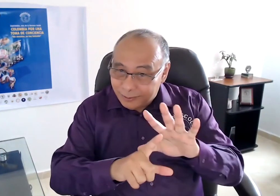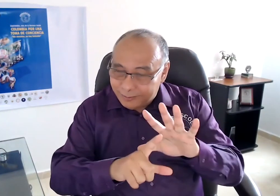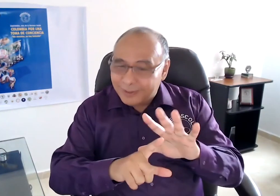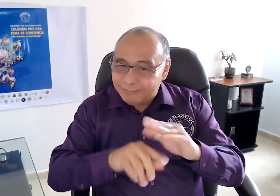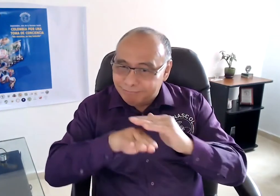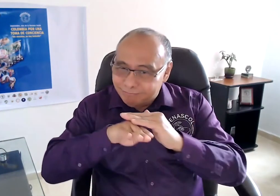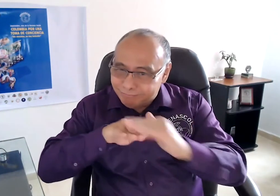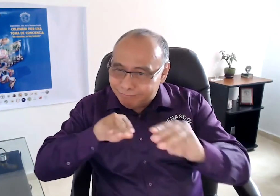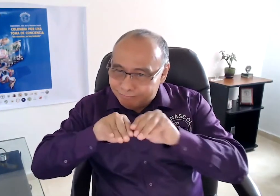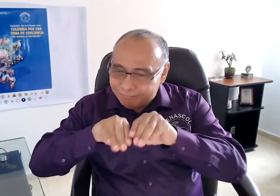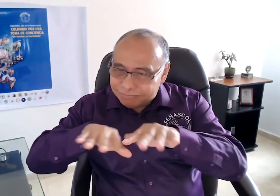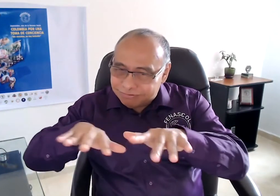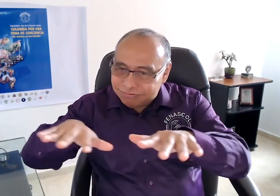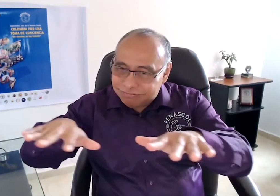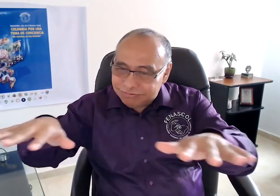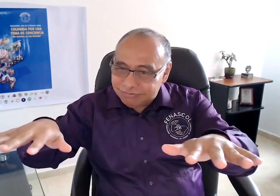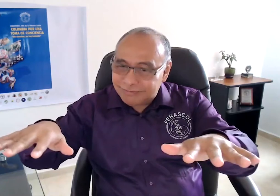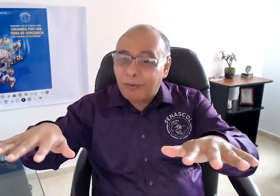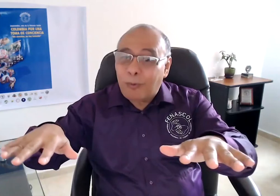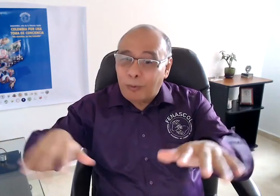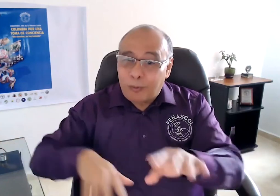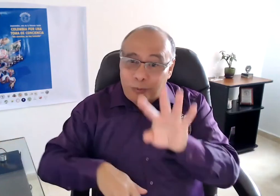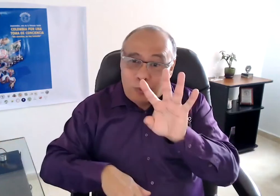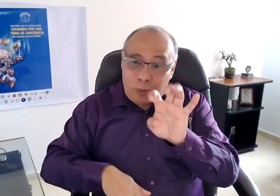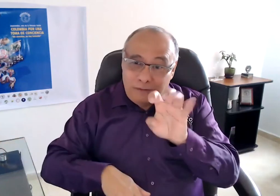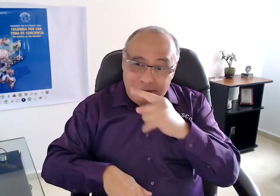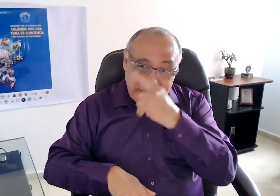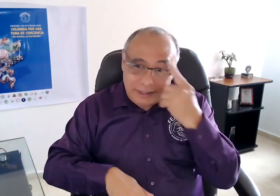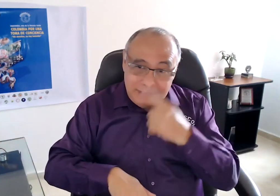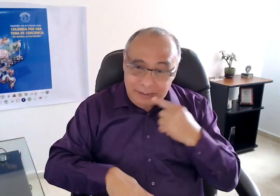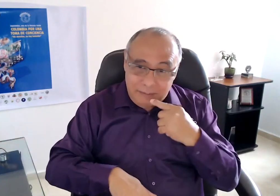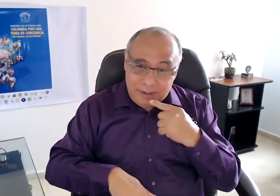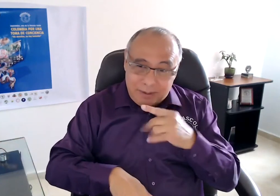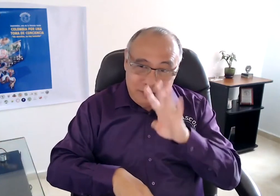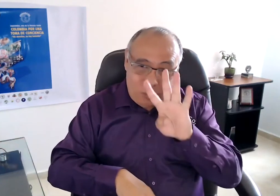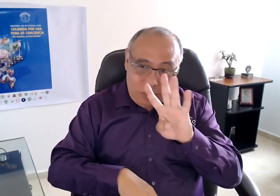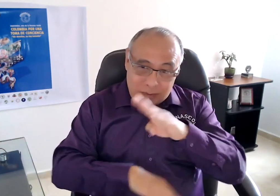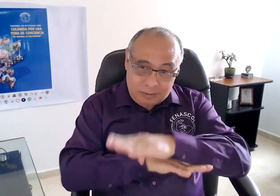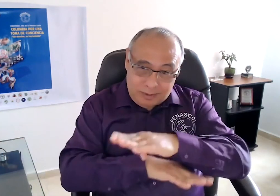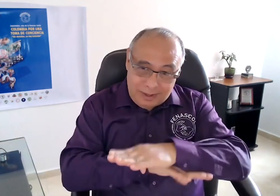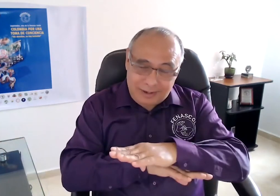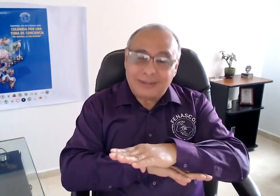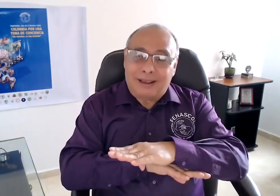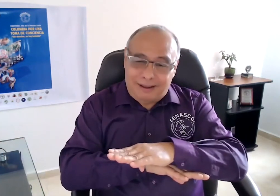En relación al video, todos están invitados el 9 de septiembre a las 4 de la tarde,